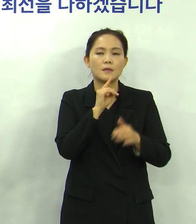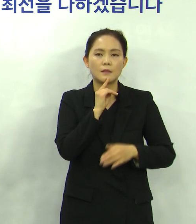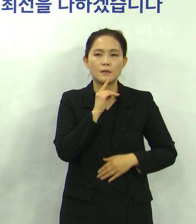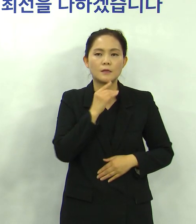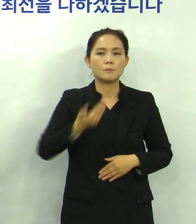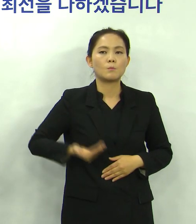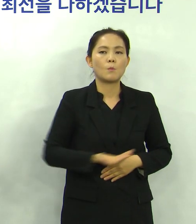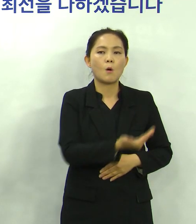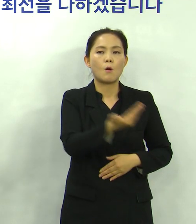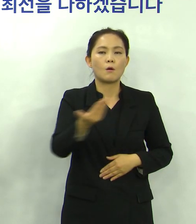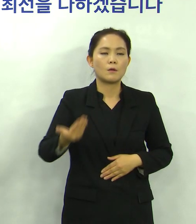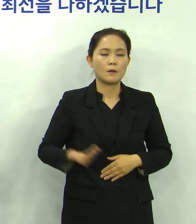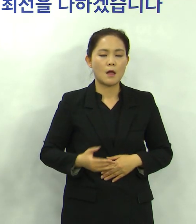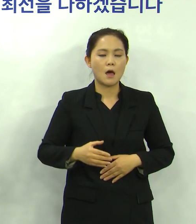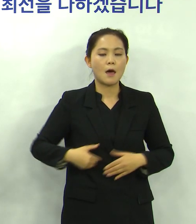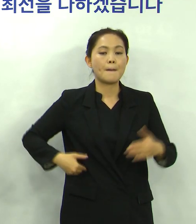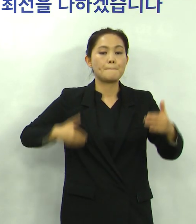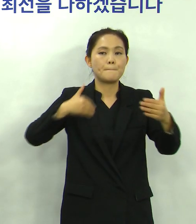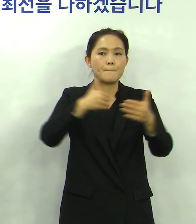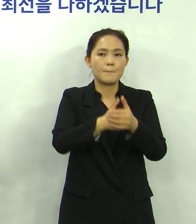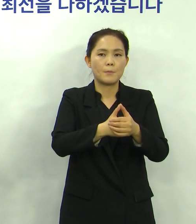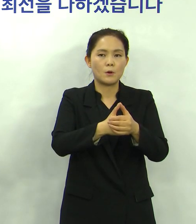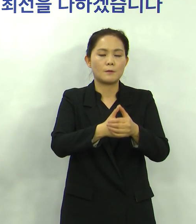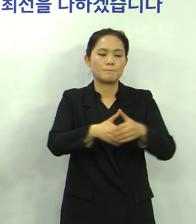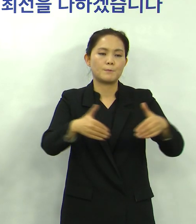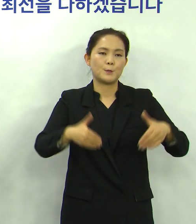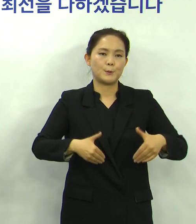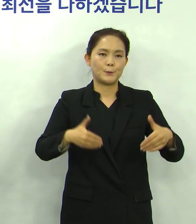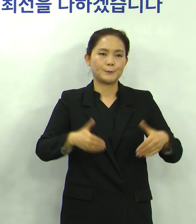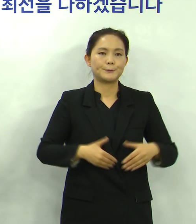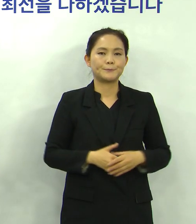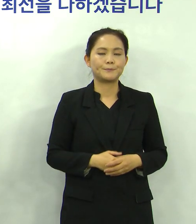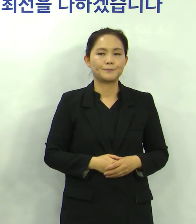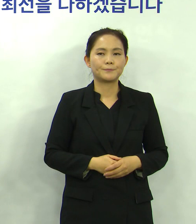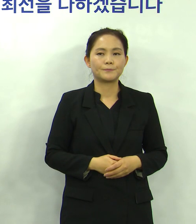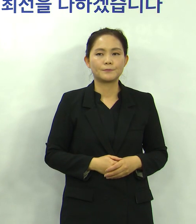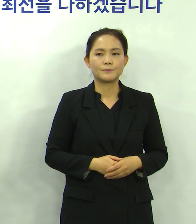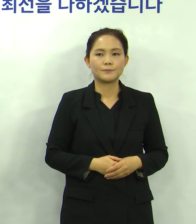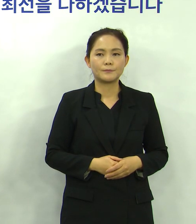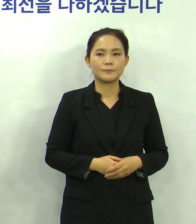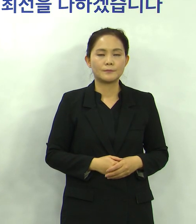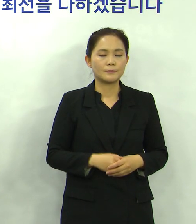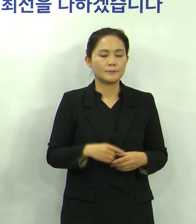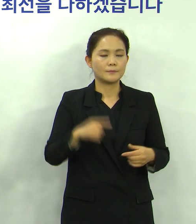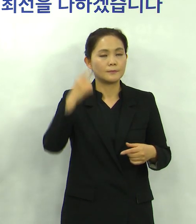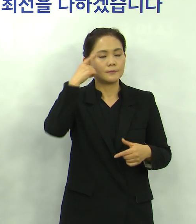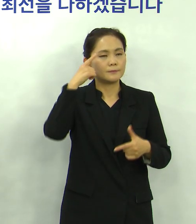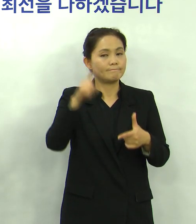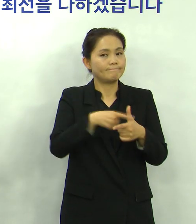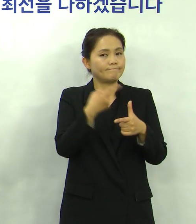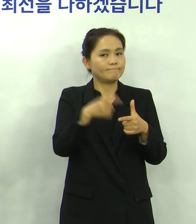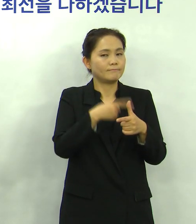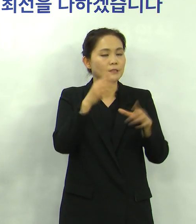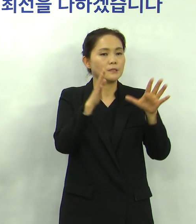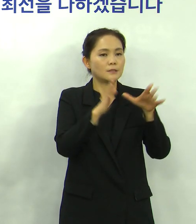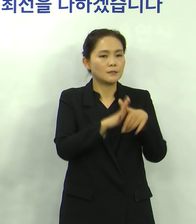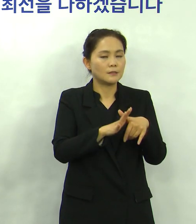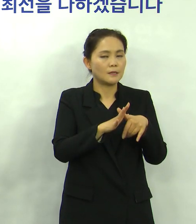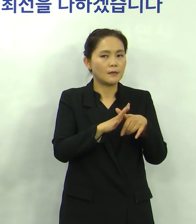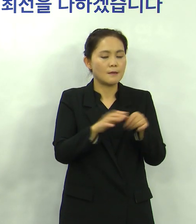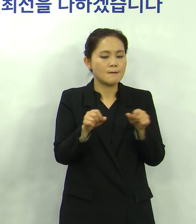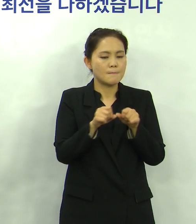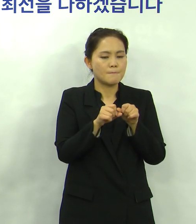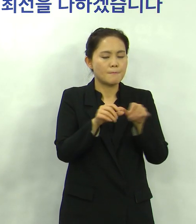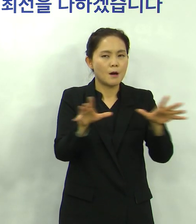모든 국민이 한 마음으로 힘을 모아야 합니다 한때 우리가 잠깐 방심하던 차에 급속도로